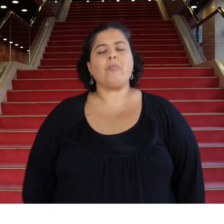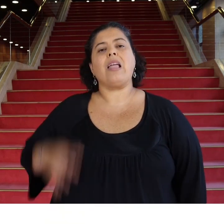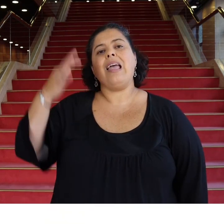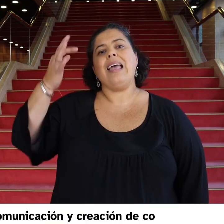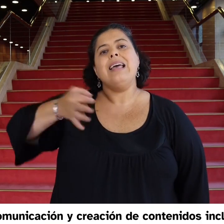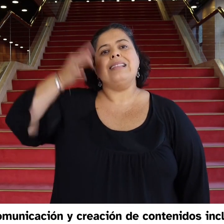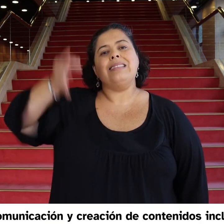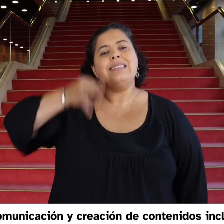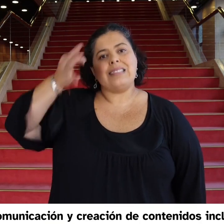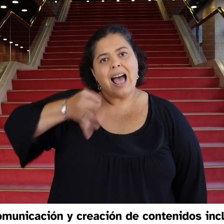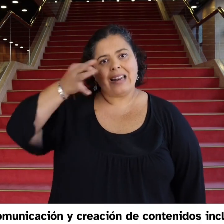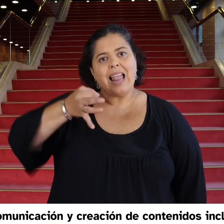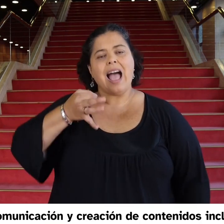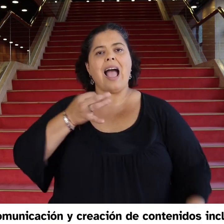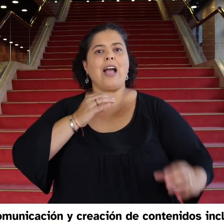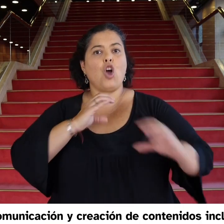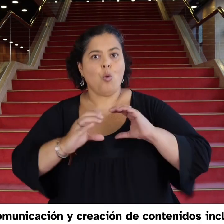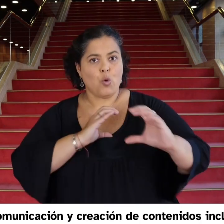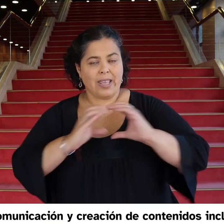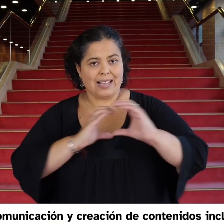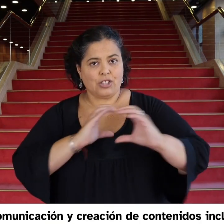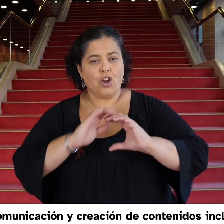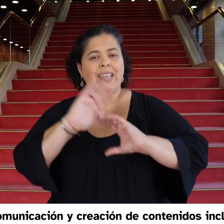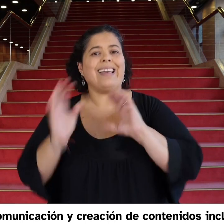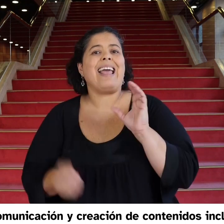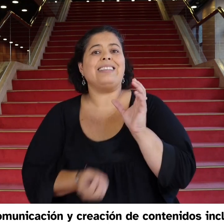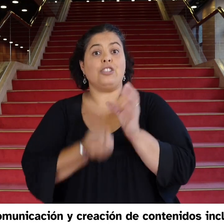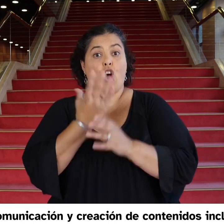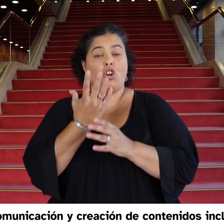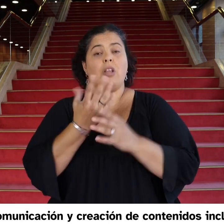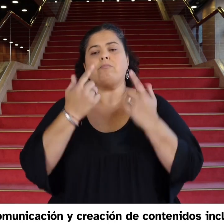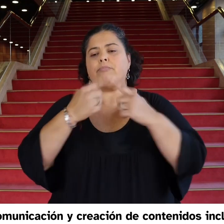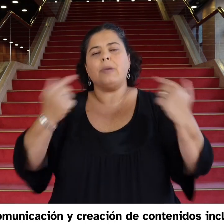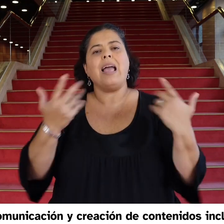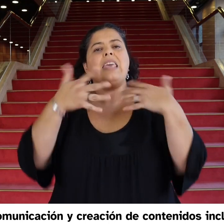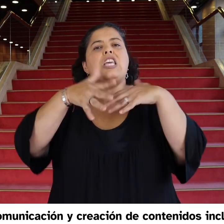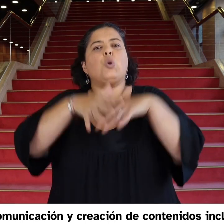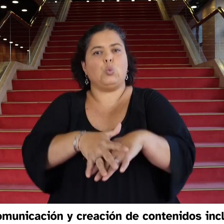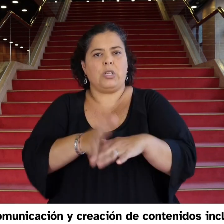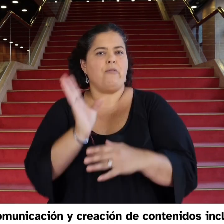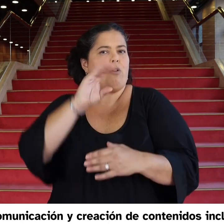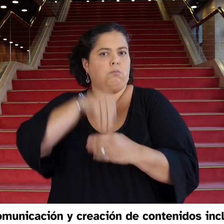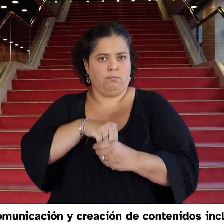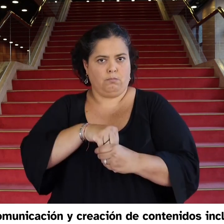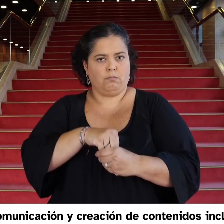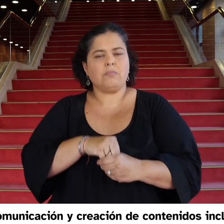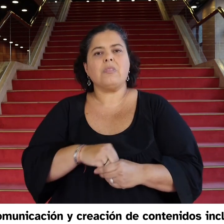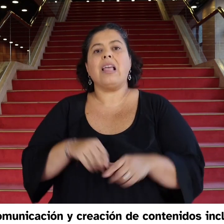Charla, comunicación y creación de contenidos inclusivos a cargo de Florencia Fagioli Universidad